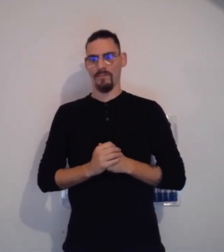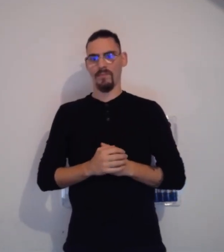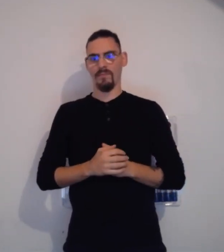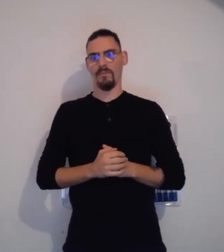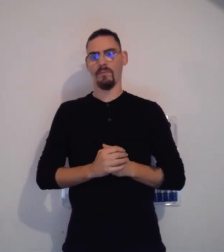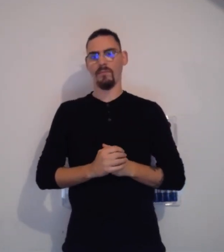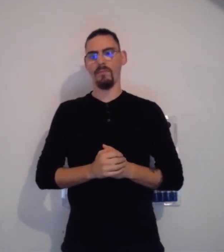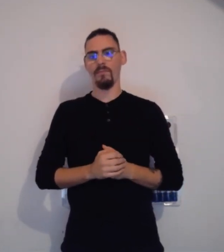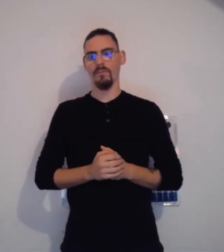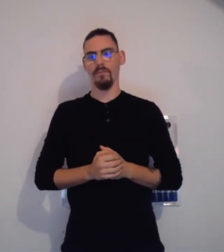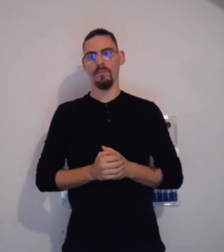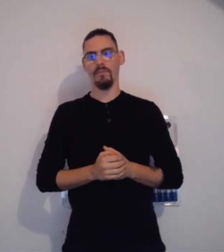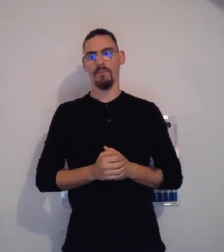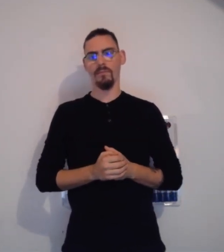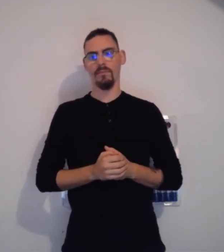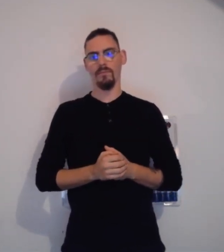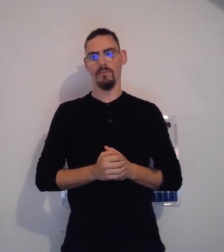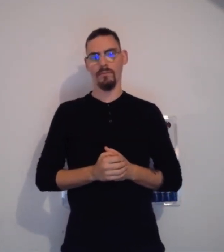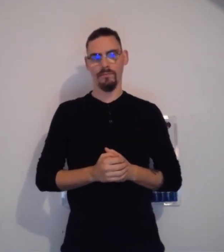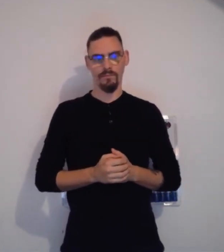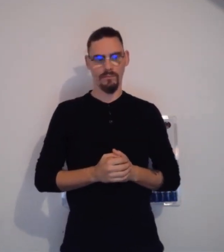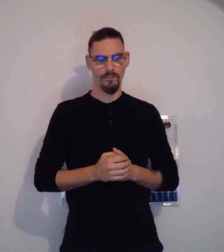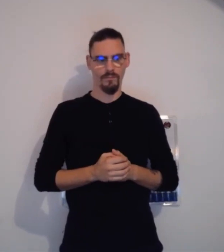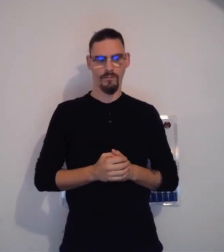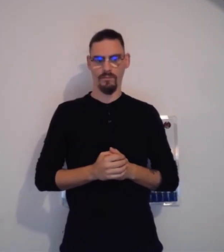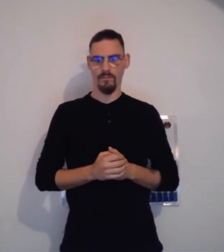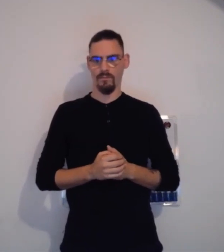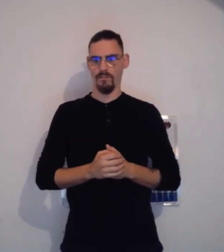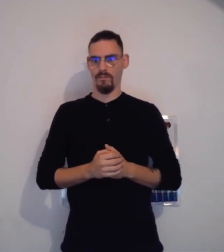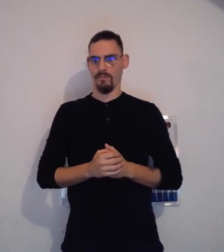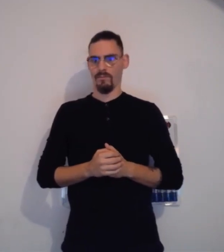et de mieux comprendre le français. D'où la différence avec la langue des signes.